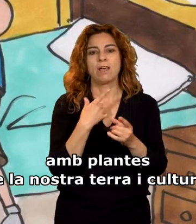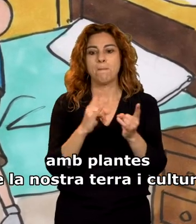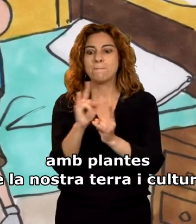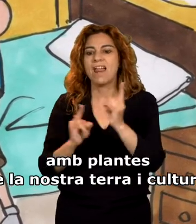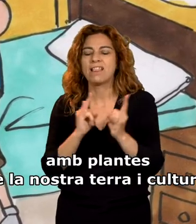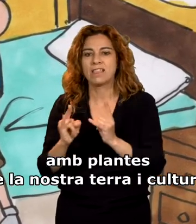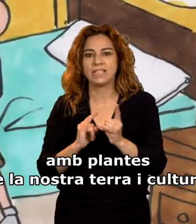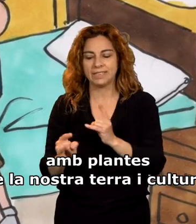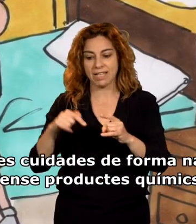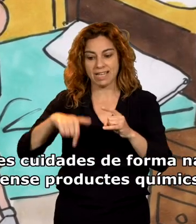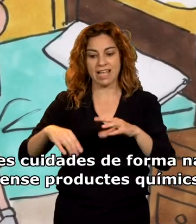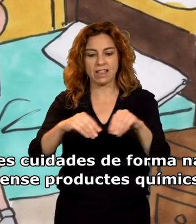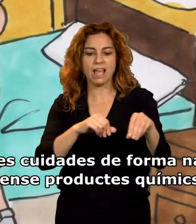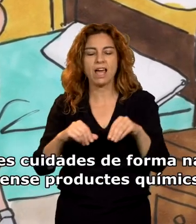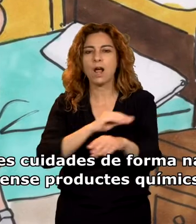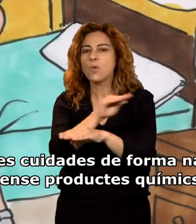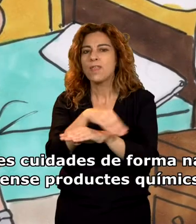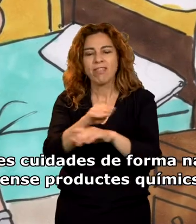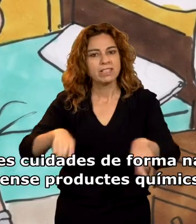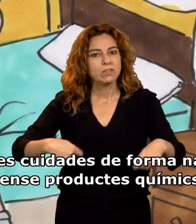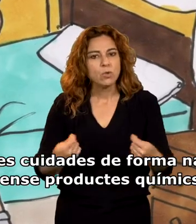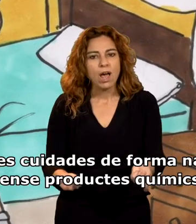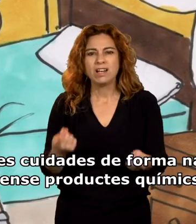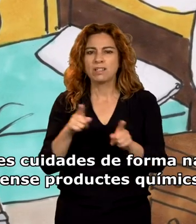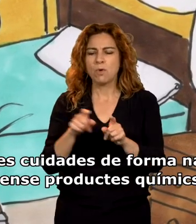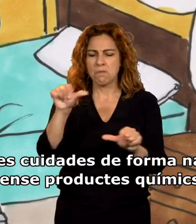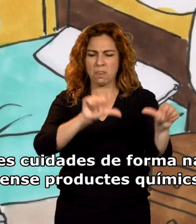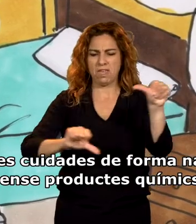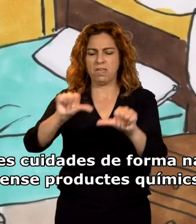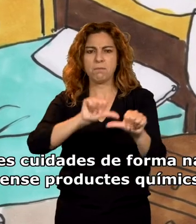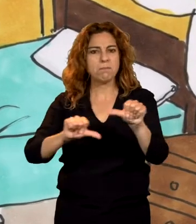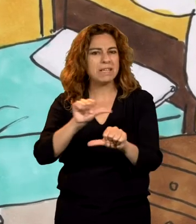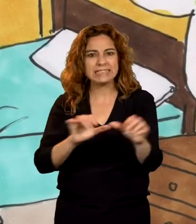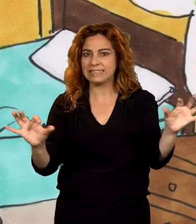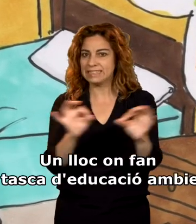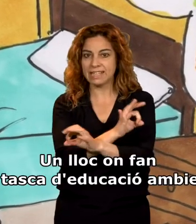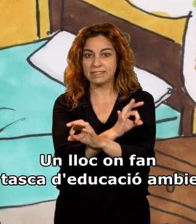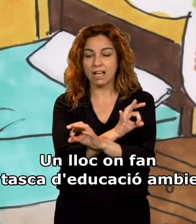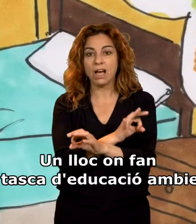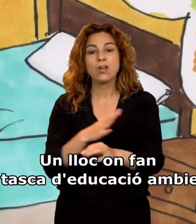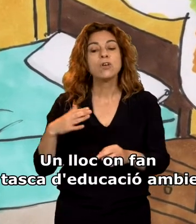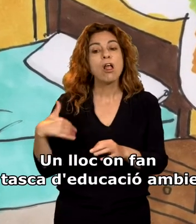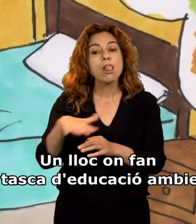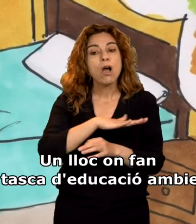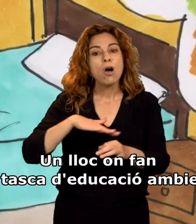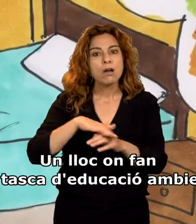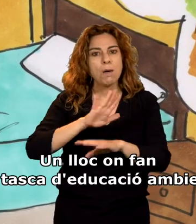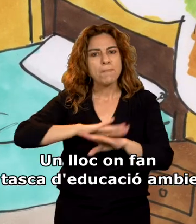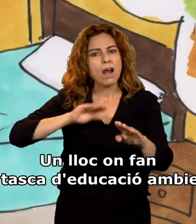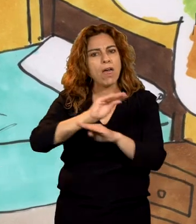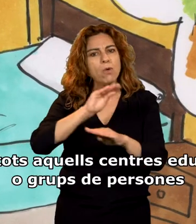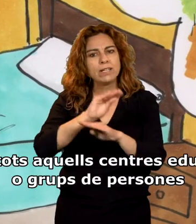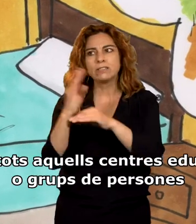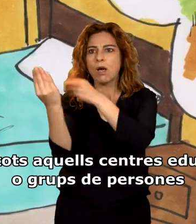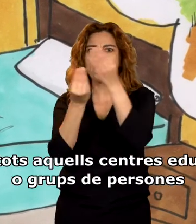de la nostra terra i cultura, plantes cuidades de forma natural i sense productes químics. Un lloc on fan una tasca d'educació